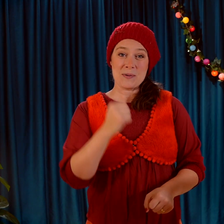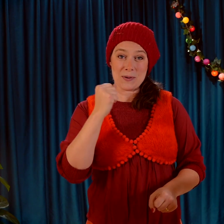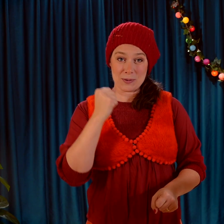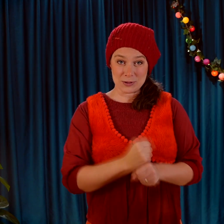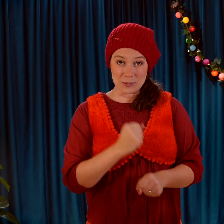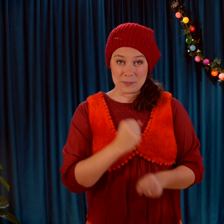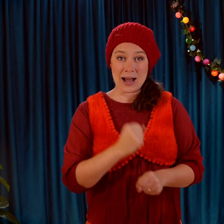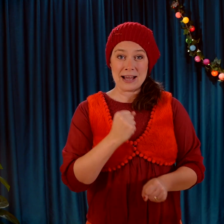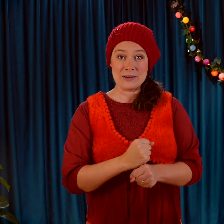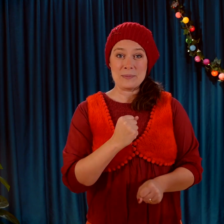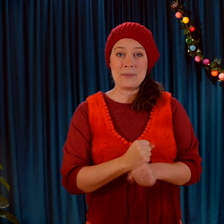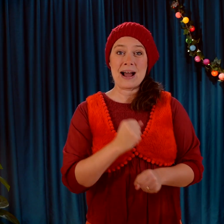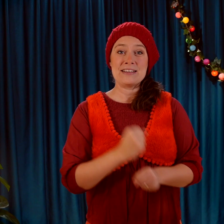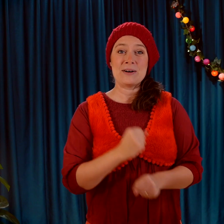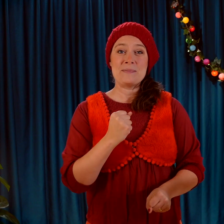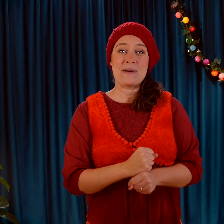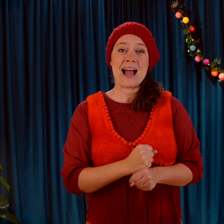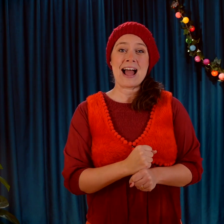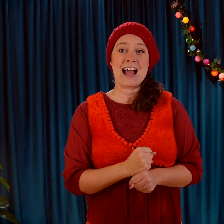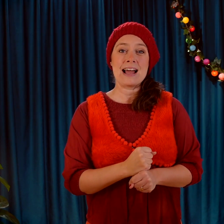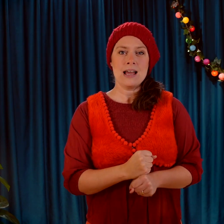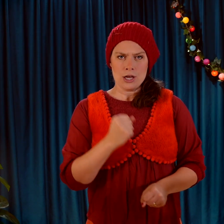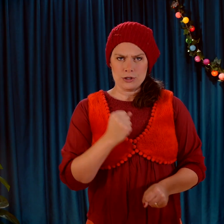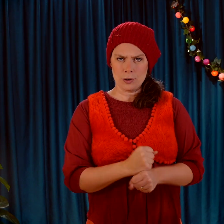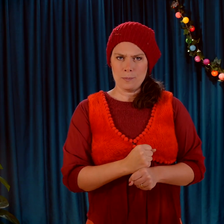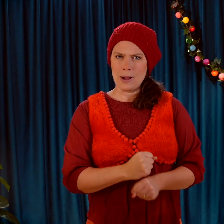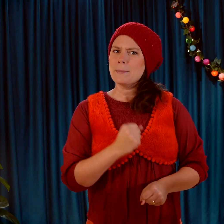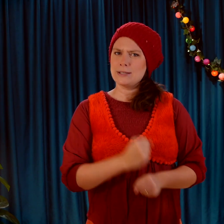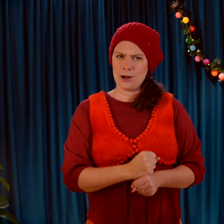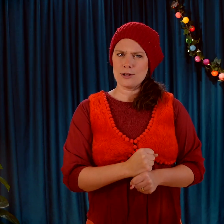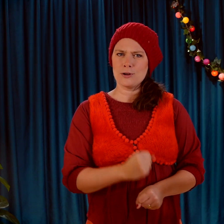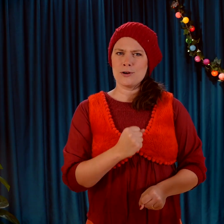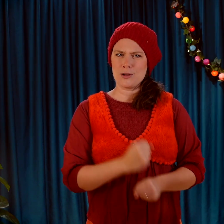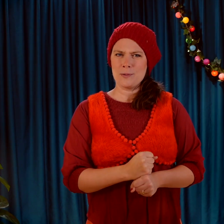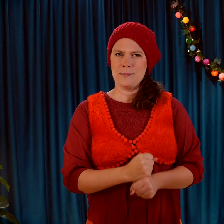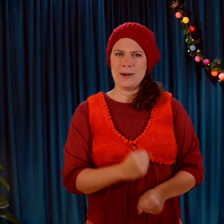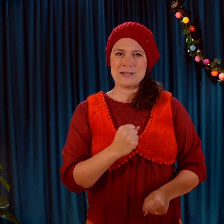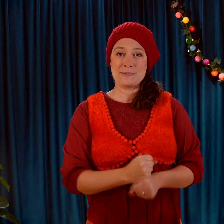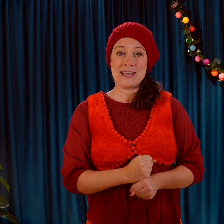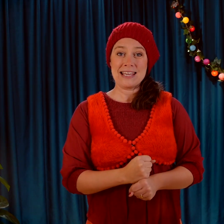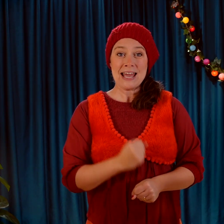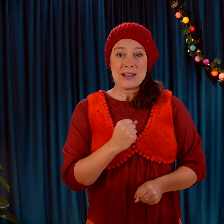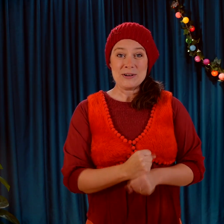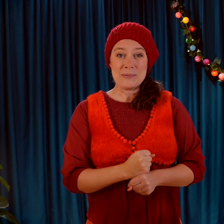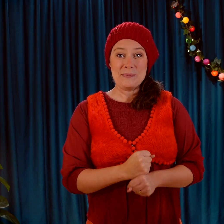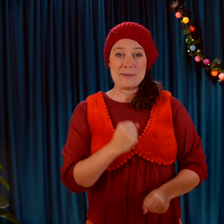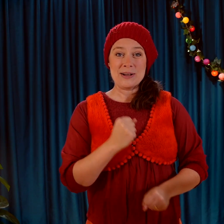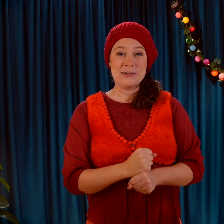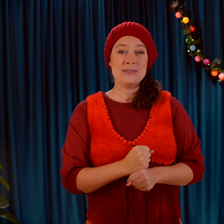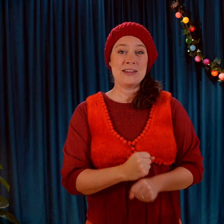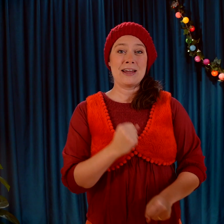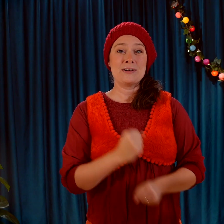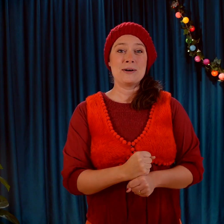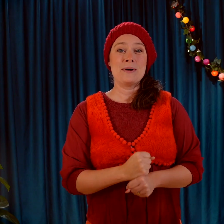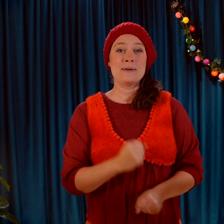och jobba, jobba, jobba. Jobba med dator, jobba med spik, jobba med hundar och jobba med